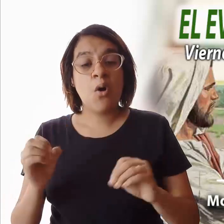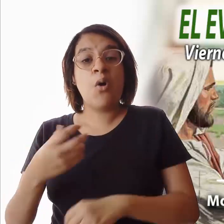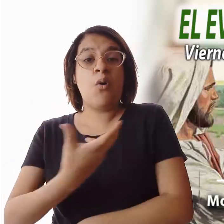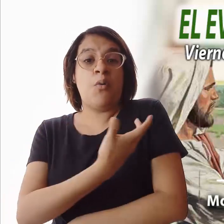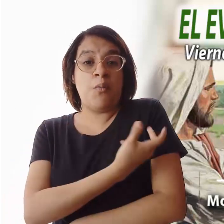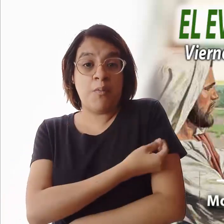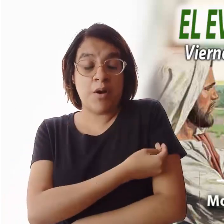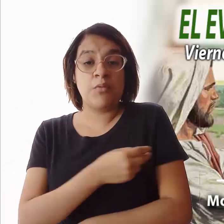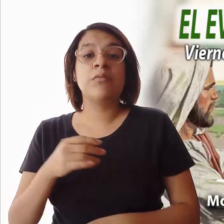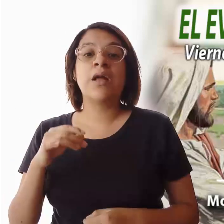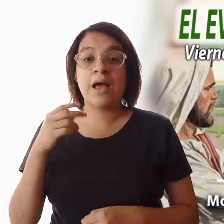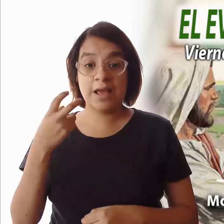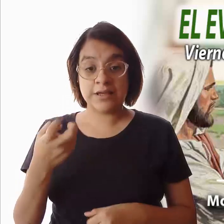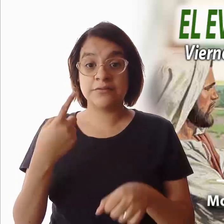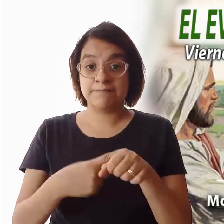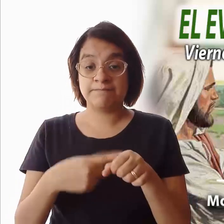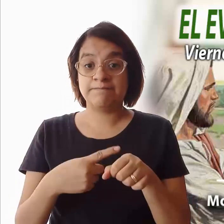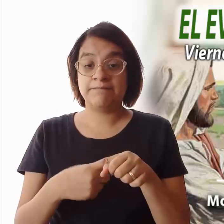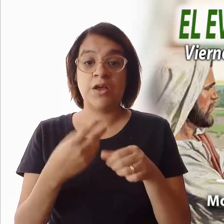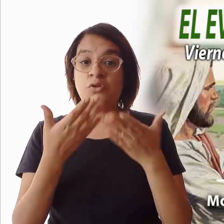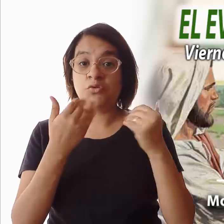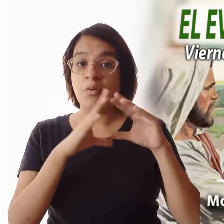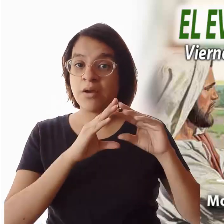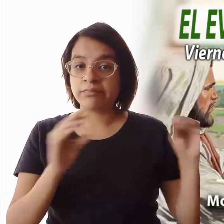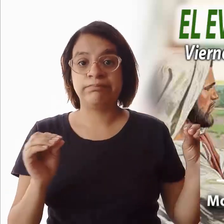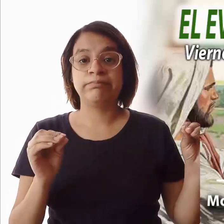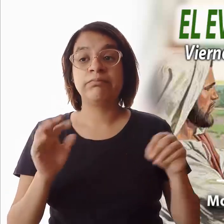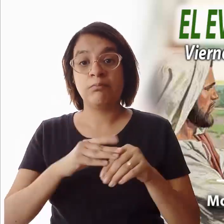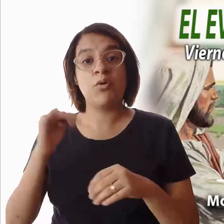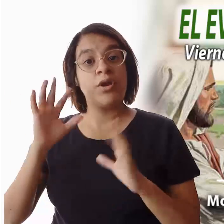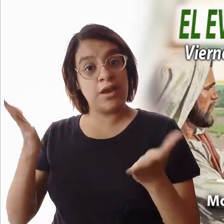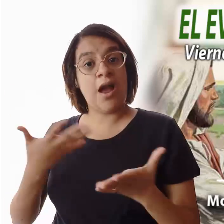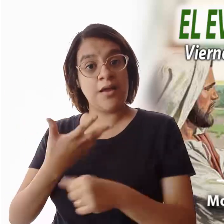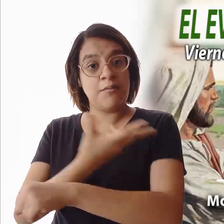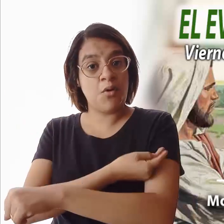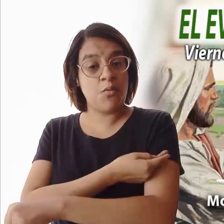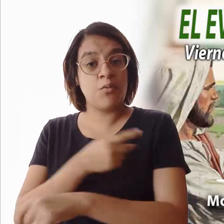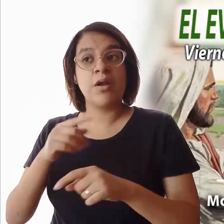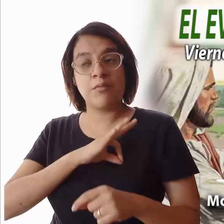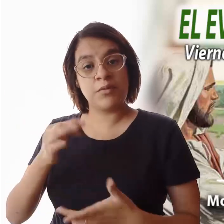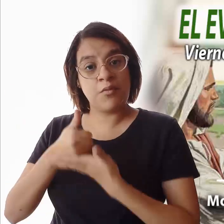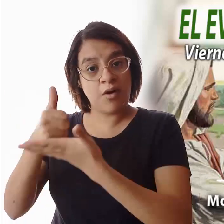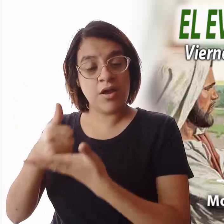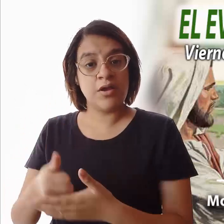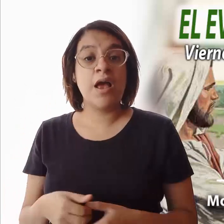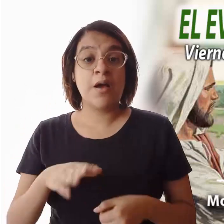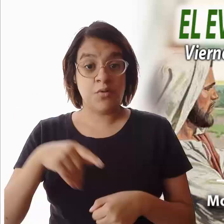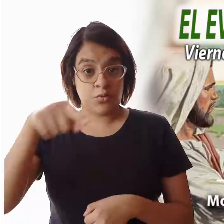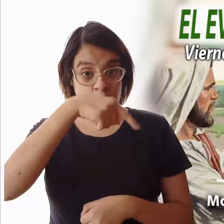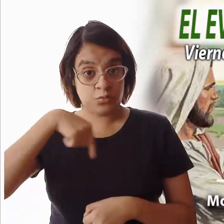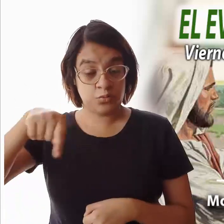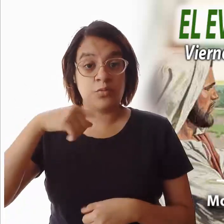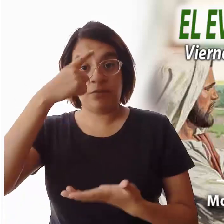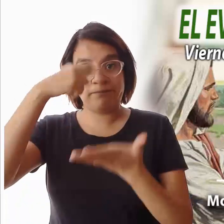deberían desaparecer. Es un reto para nosotros cristianos trabajar en nuestra familia y en nuestra